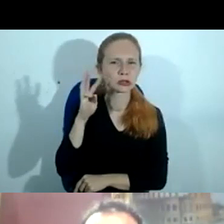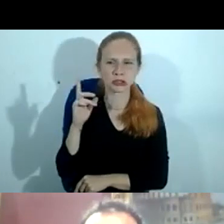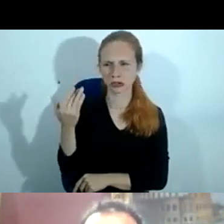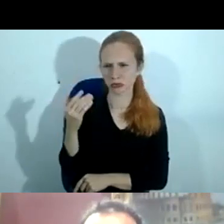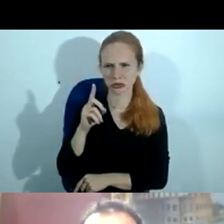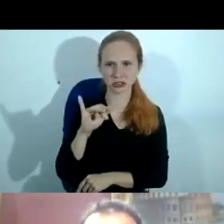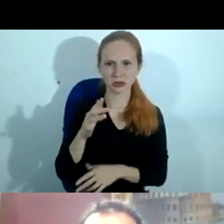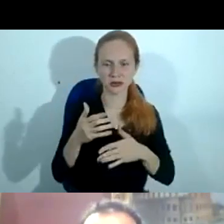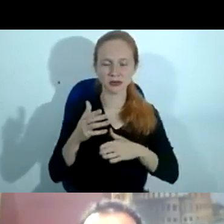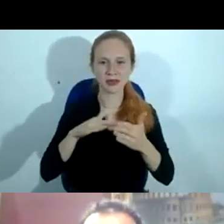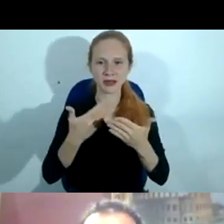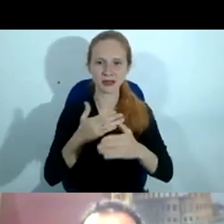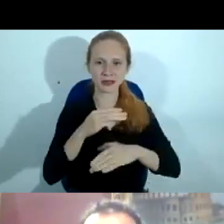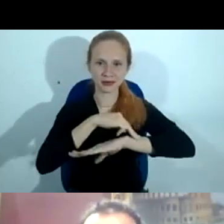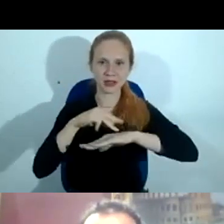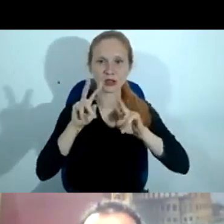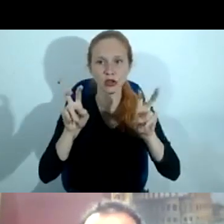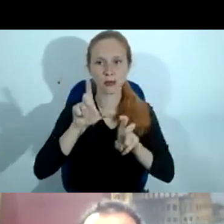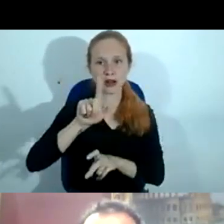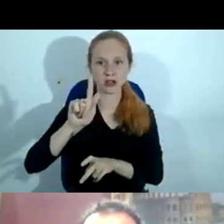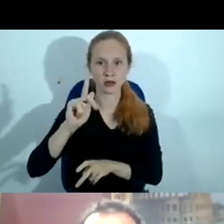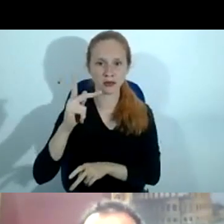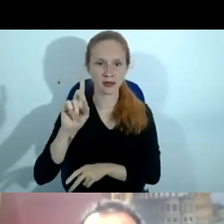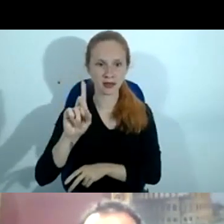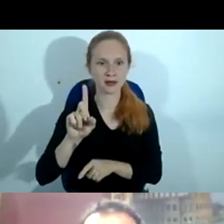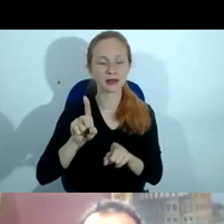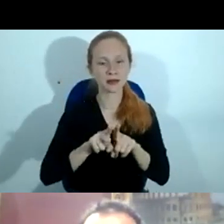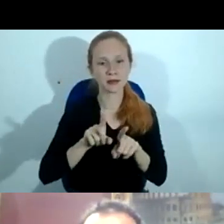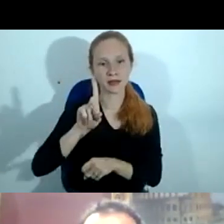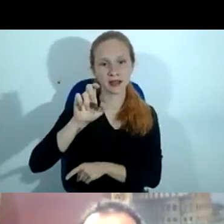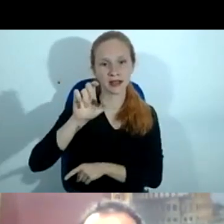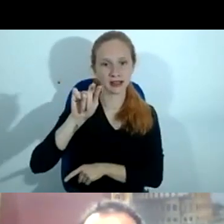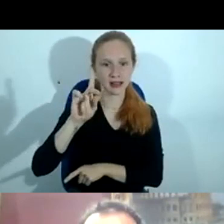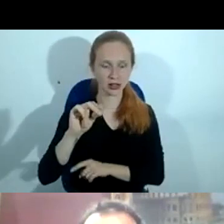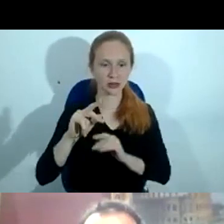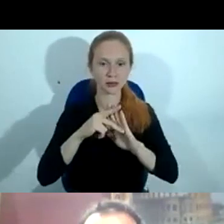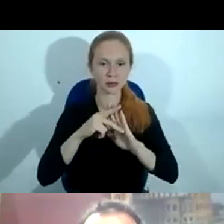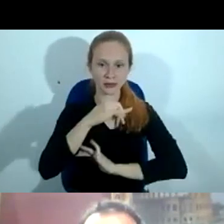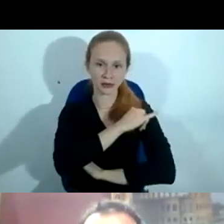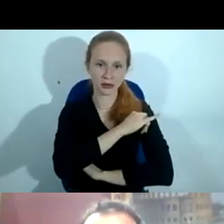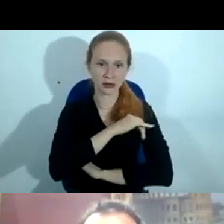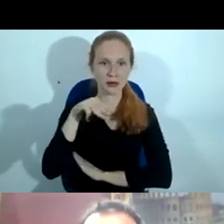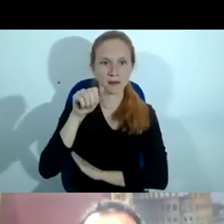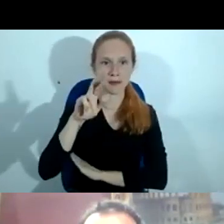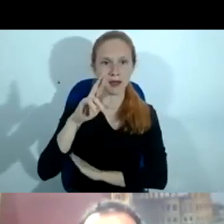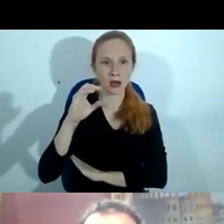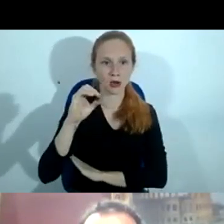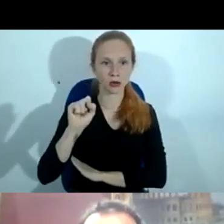também sobre a questão do LGPD. E o delegado do Estado do Rio de Janeiro, o Marcos Mota.